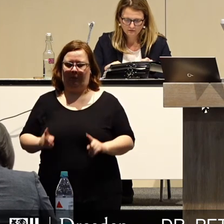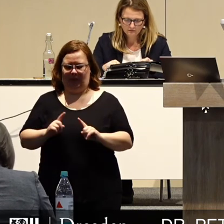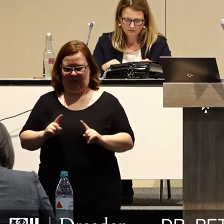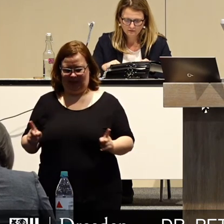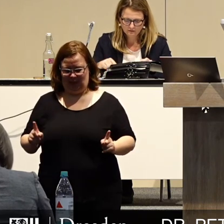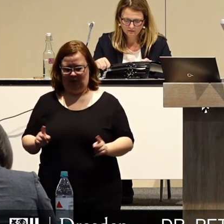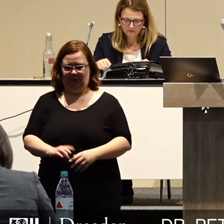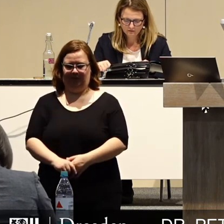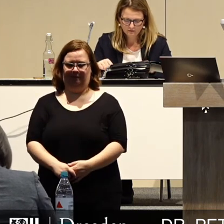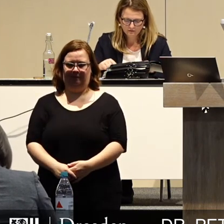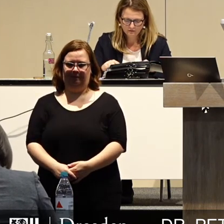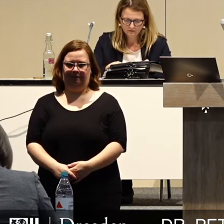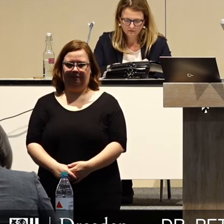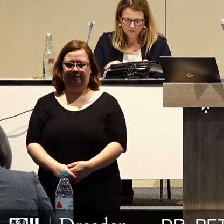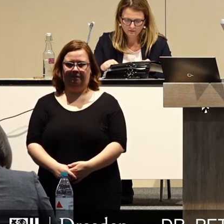nicht.